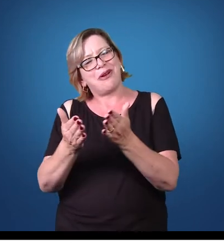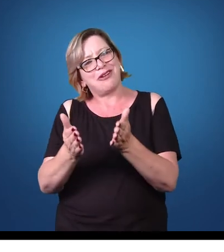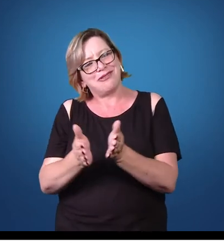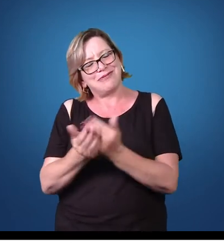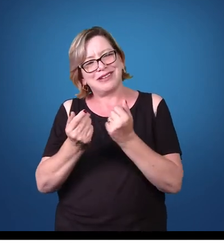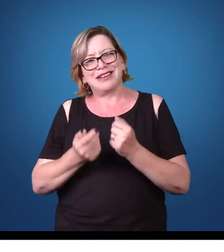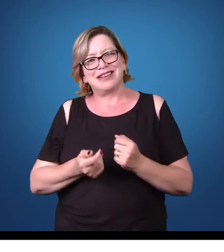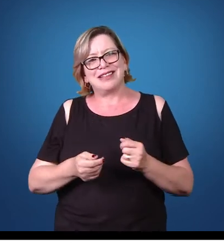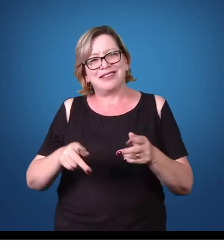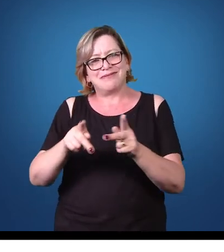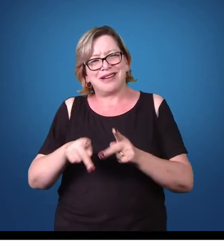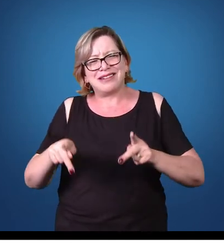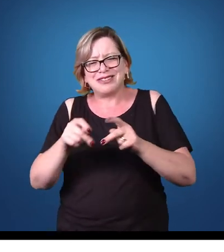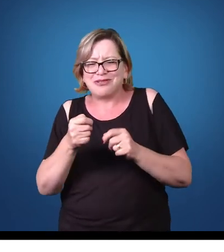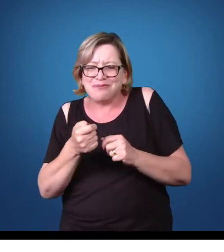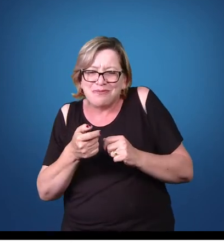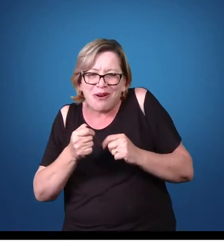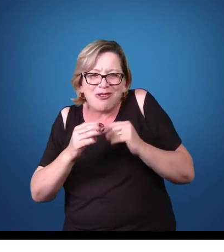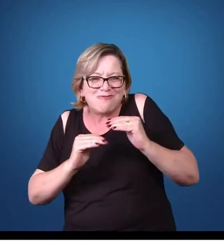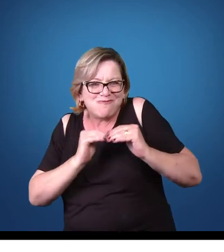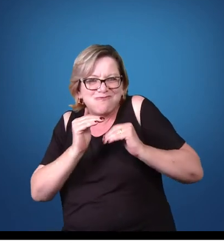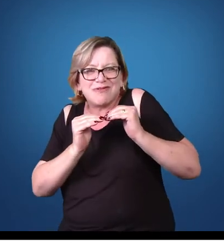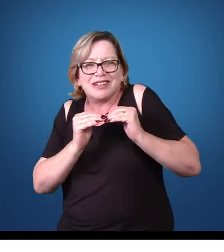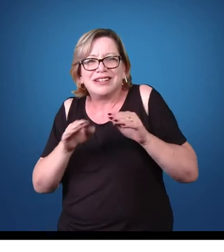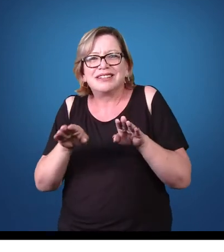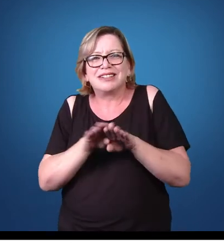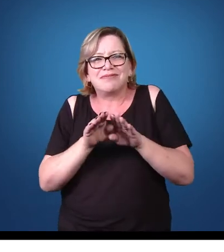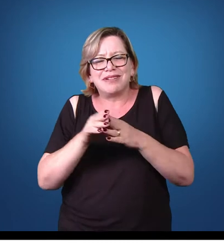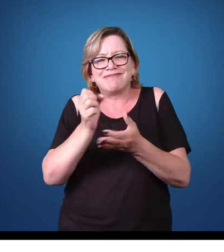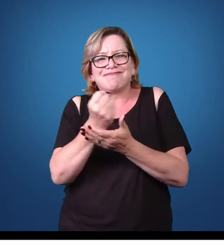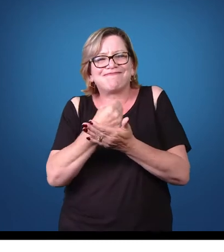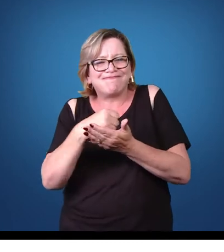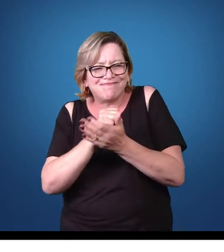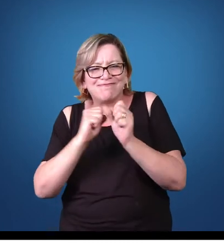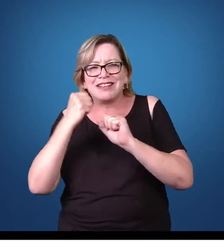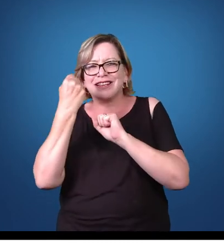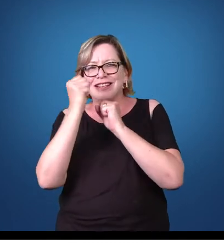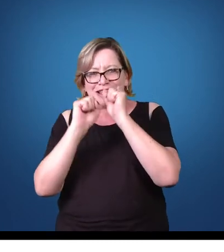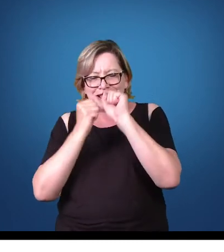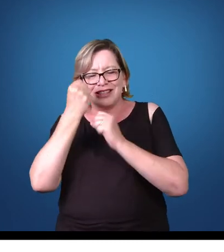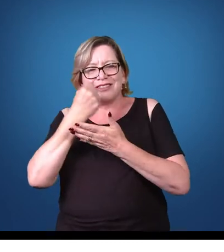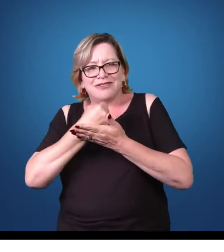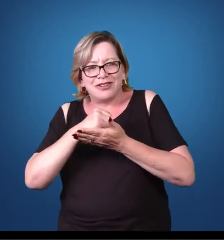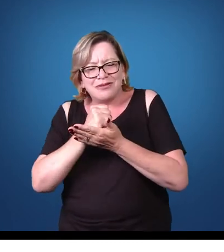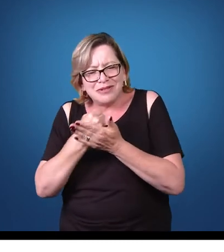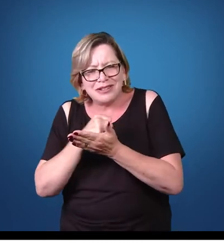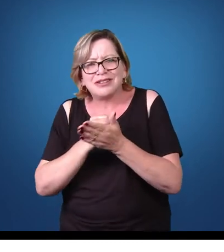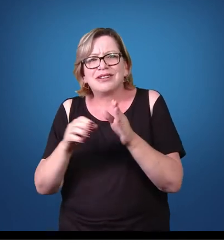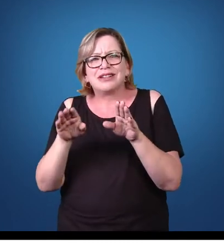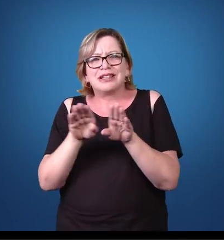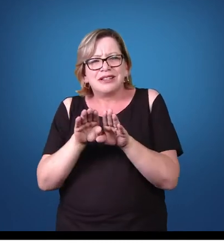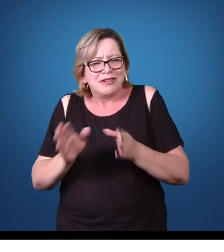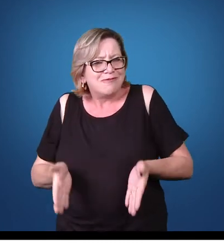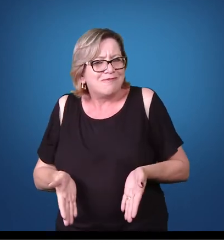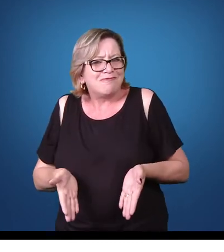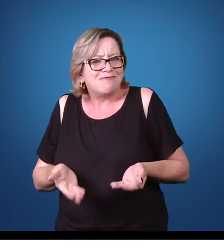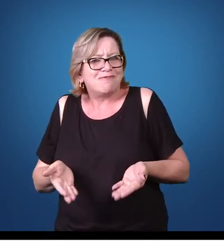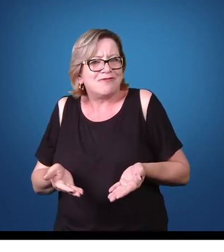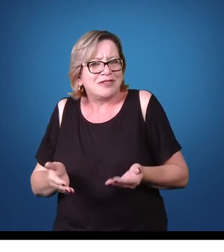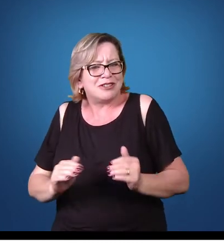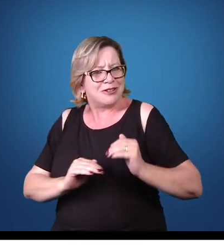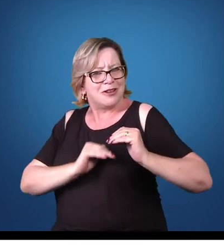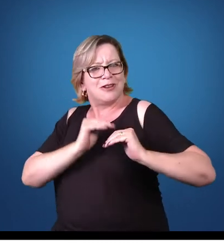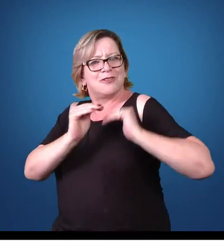desenvolvimento. E a indústria farmacêutica, muitas vezes, e o incentivo ao